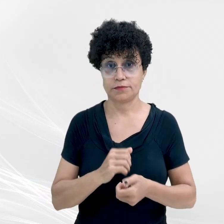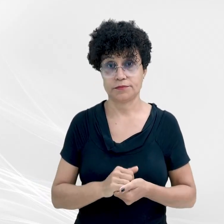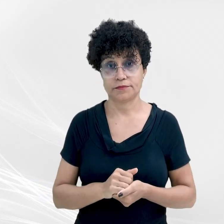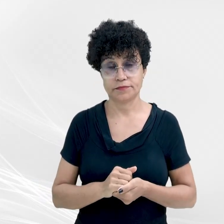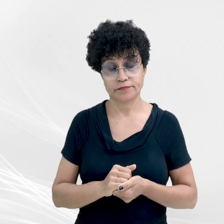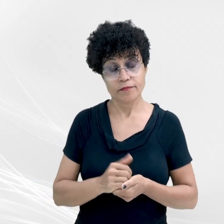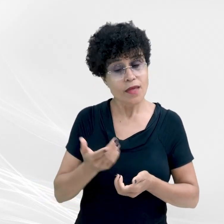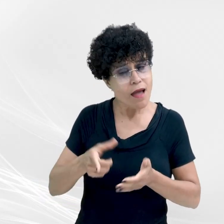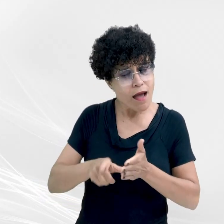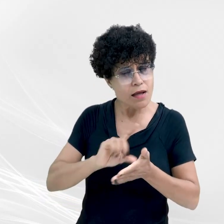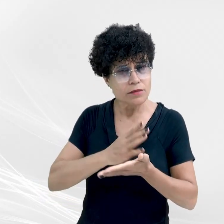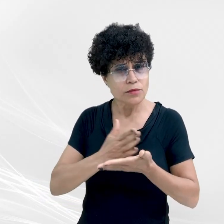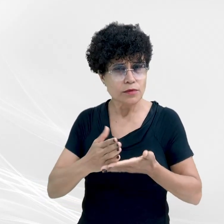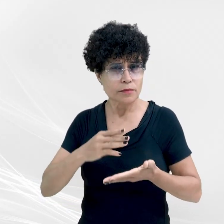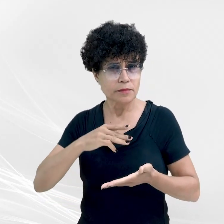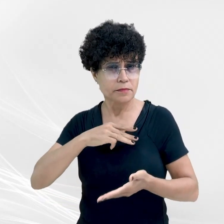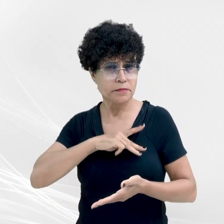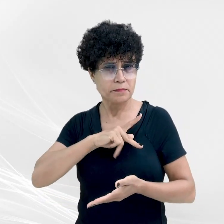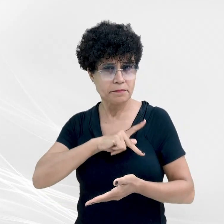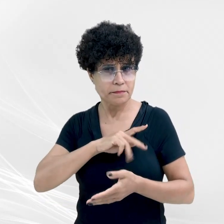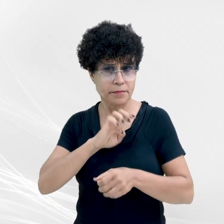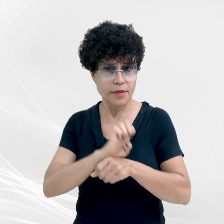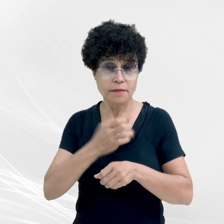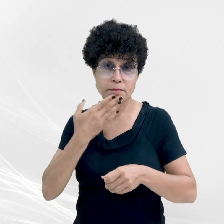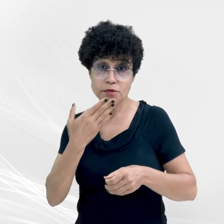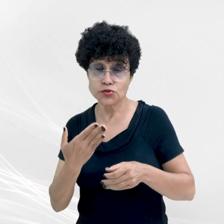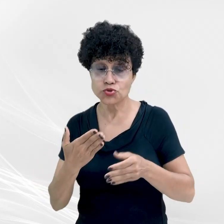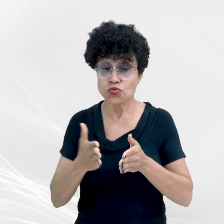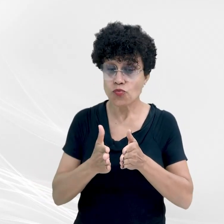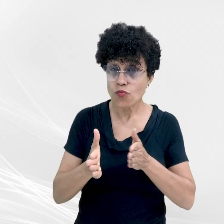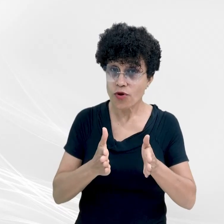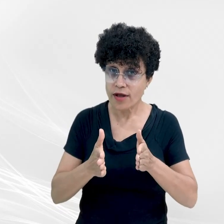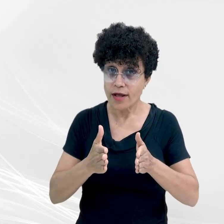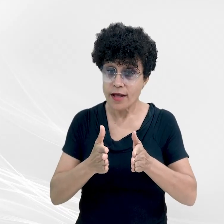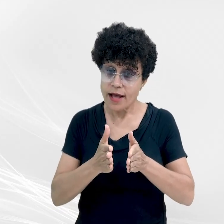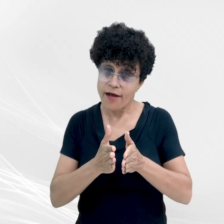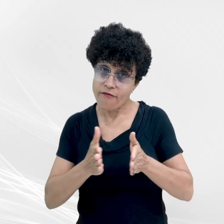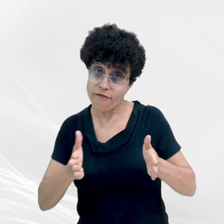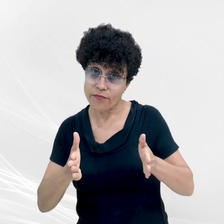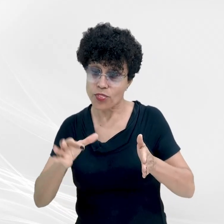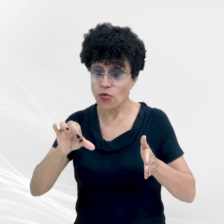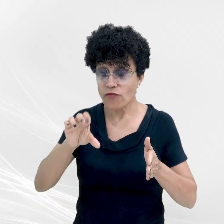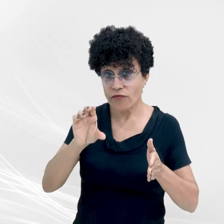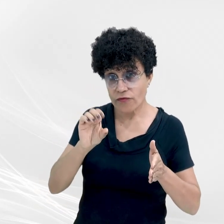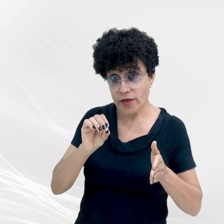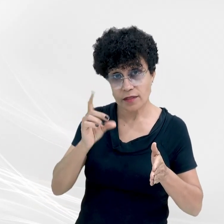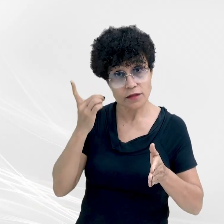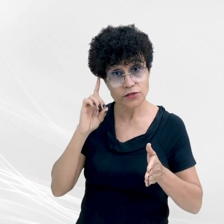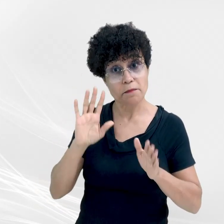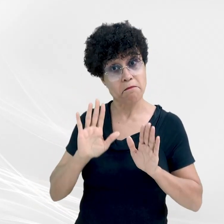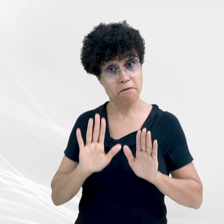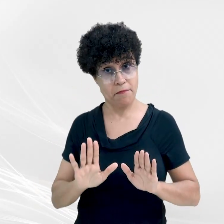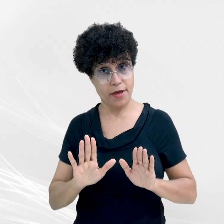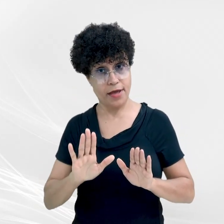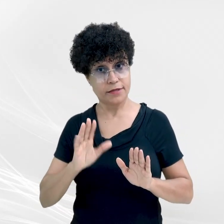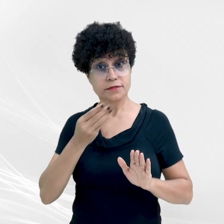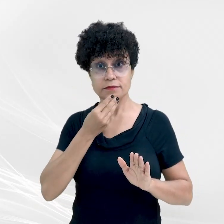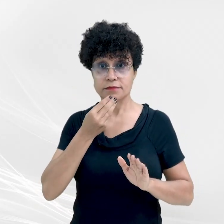Inicialmente, o MPE havia solicitado o afastamento por 90 dias, mas o juiz Jean-Louis